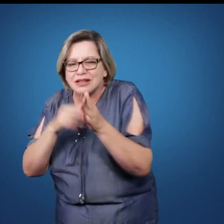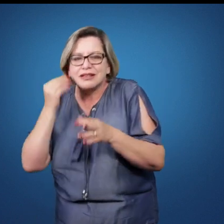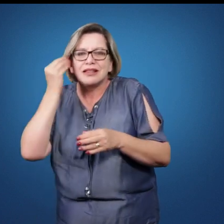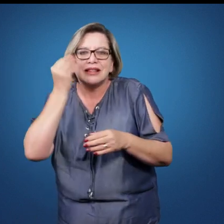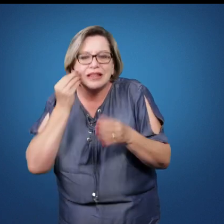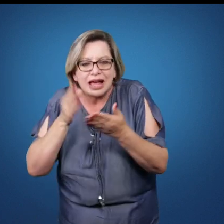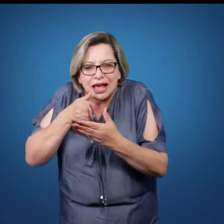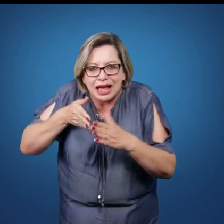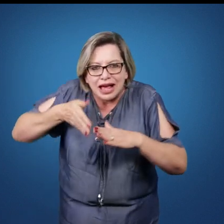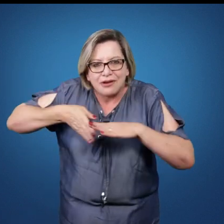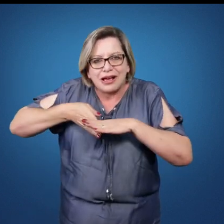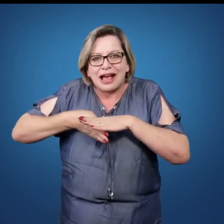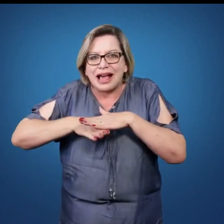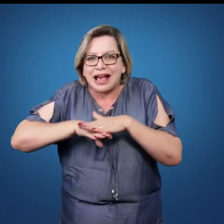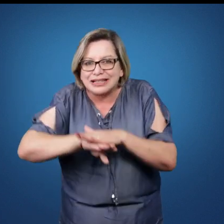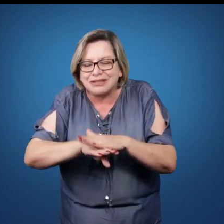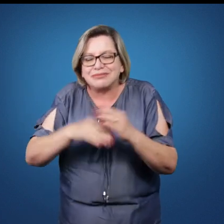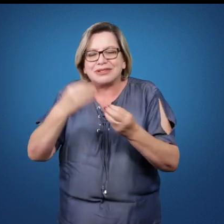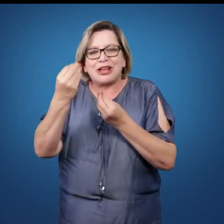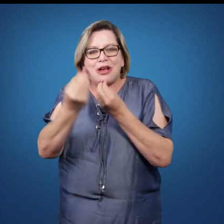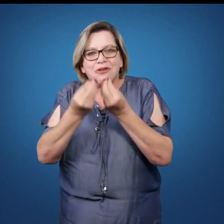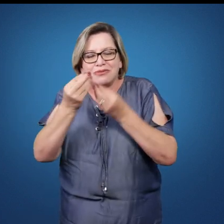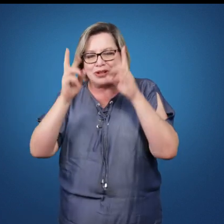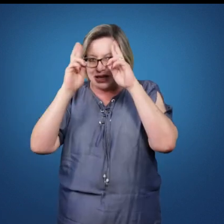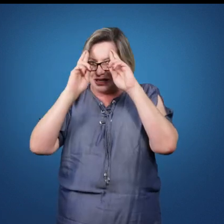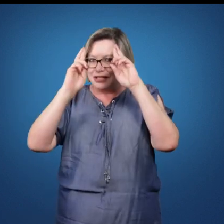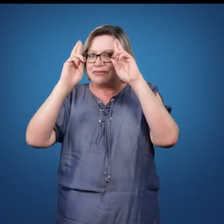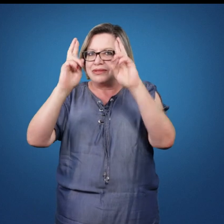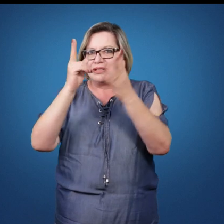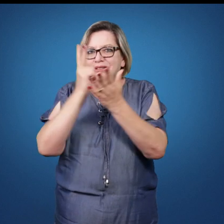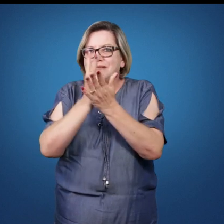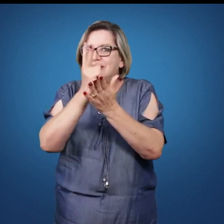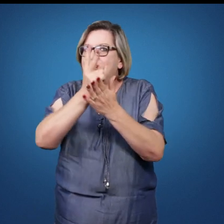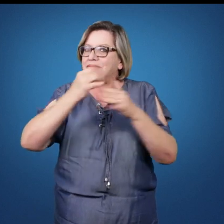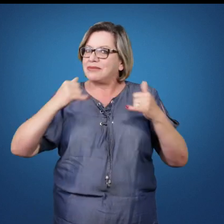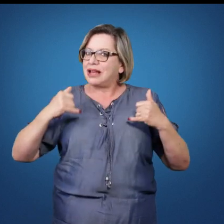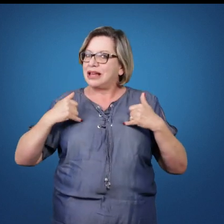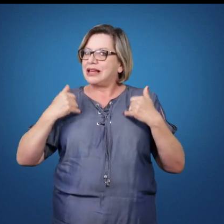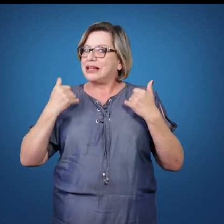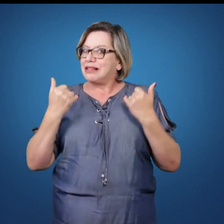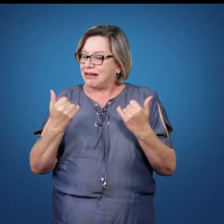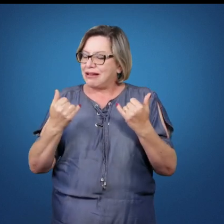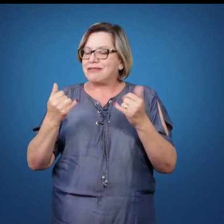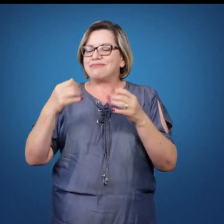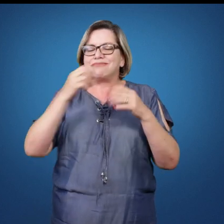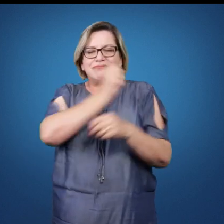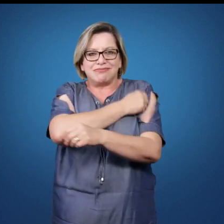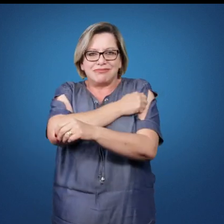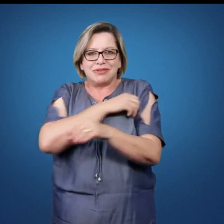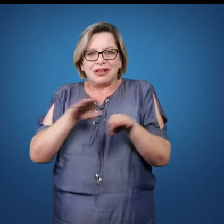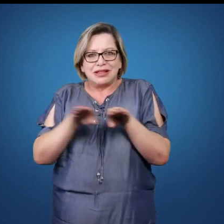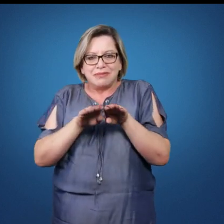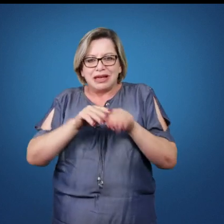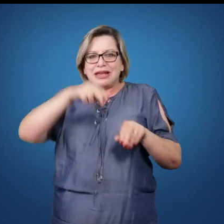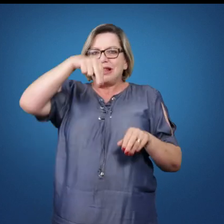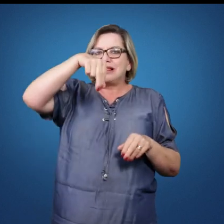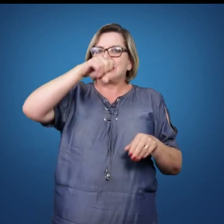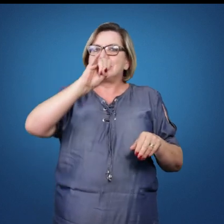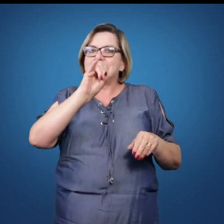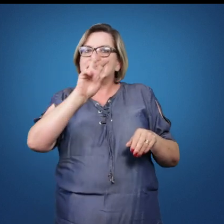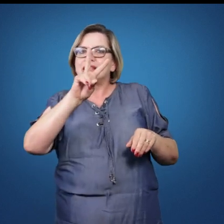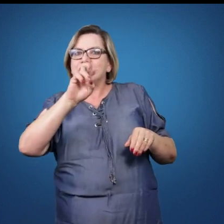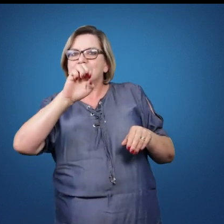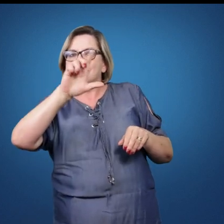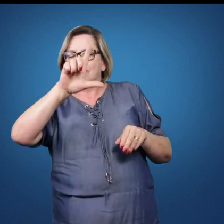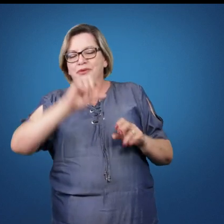adaptar da melhor forma possível, respeitando as devidas faixas etárias e os níveis de aprendizagem dos alunos. Na quarta